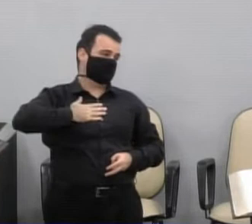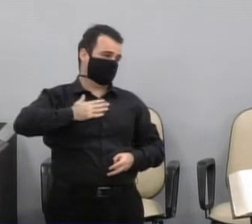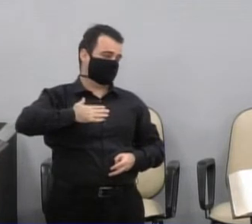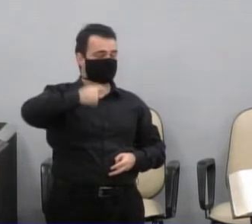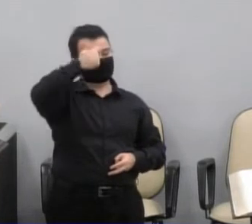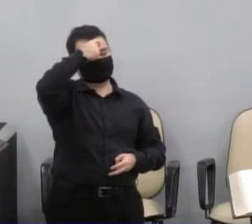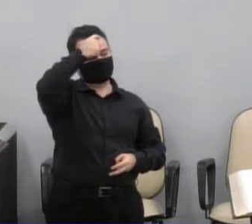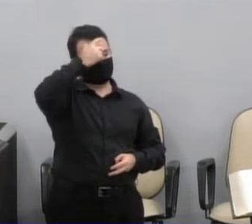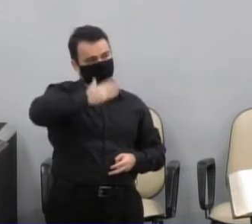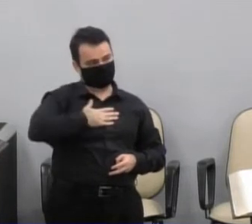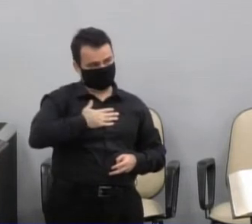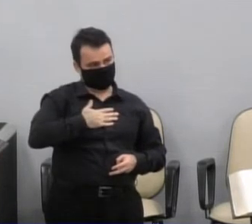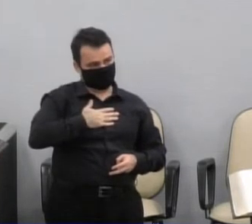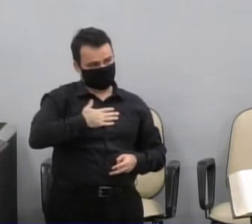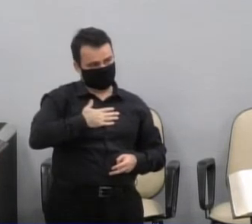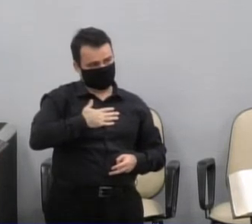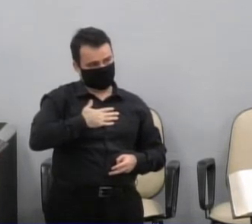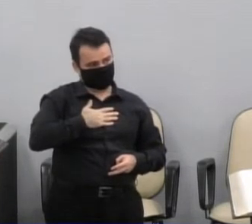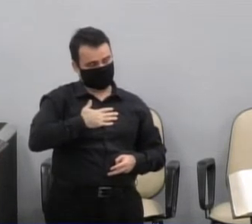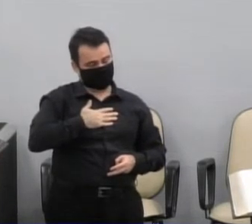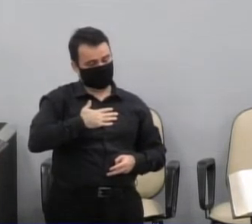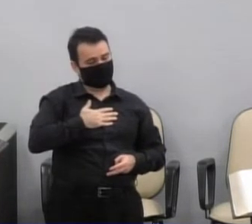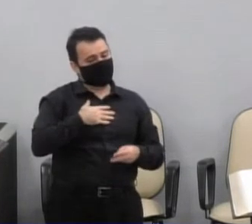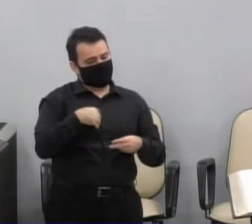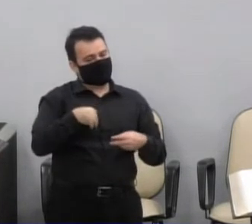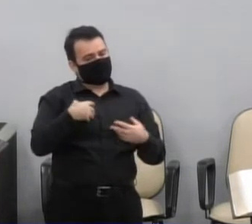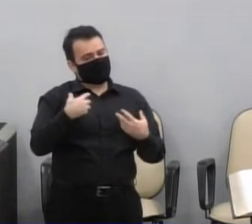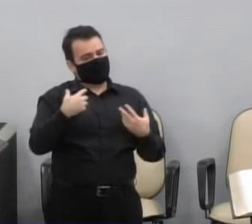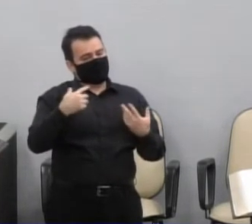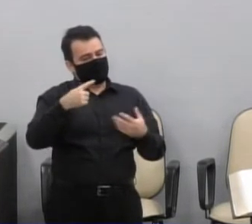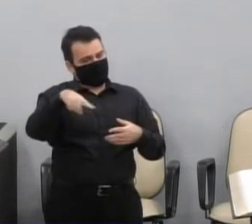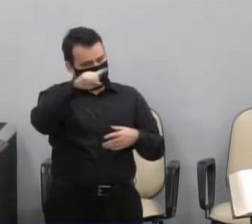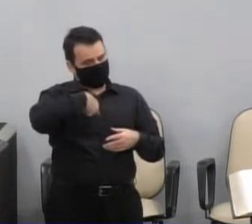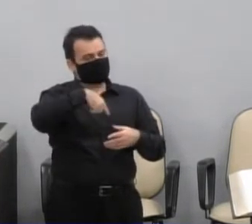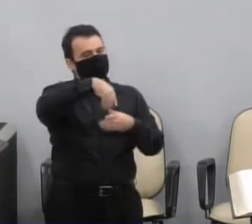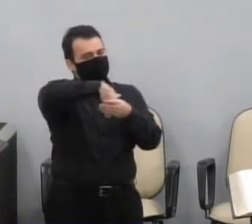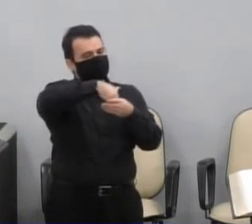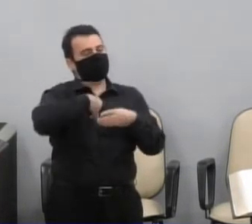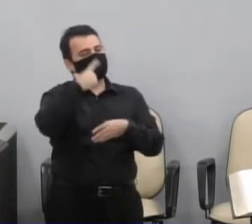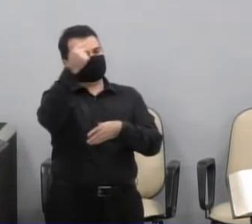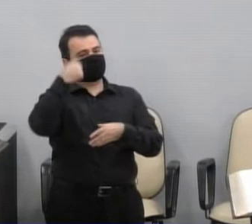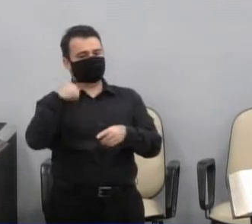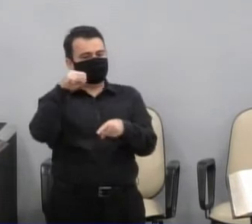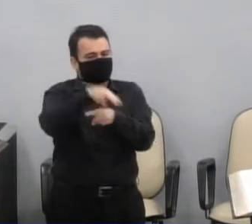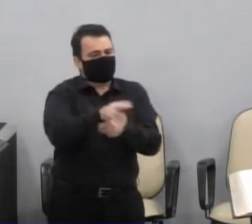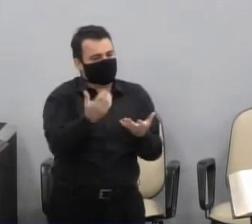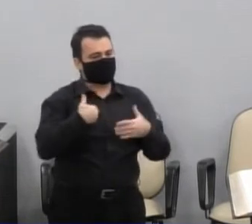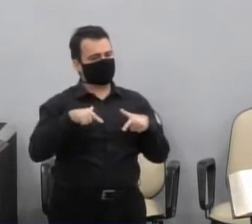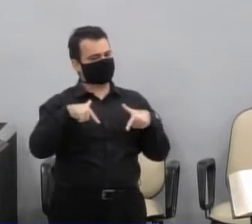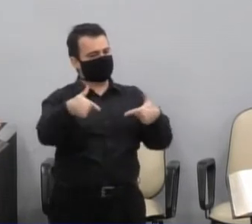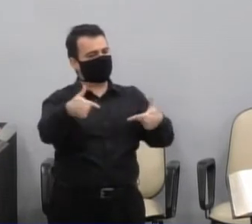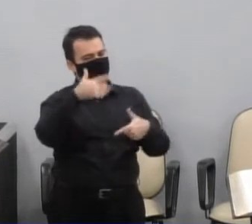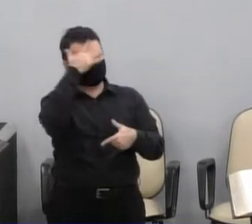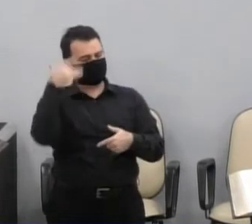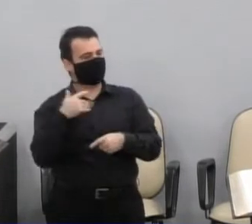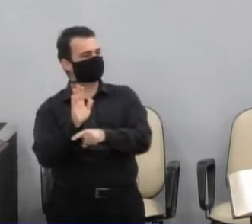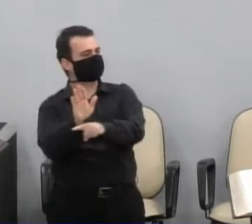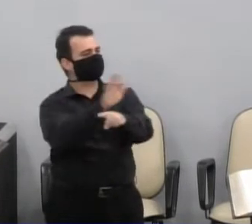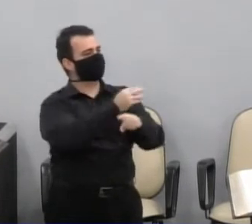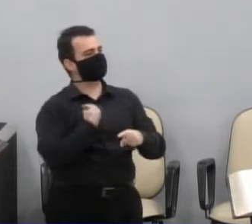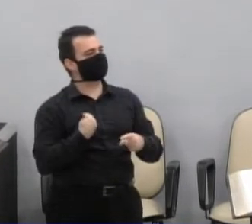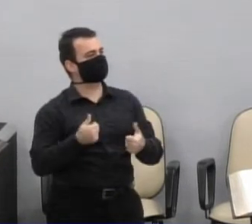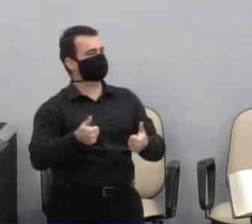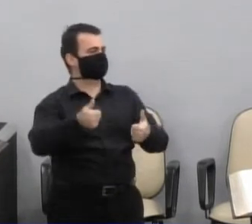para lutar pela melhoria, da qualidade de vida das pessoas, e é isso que eu faço todo dia. Falar que está tudo